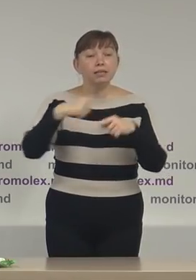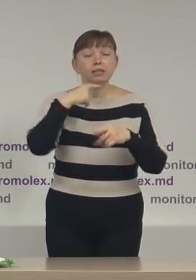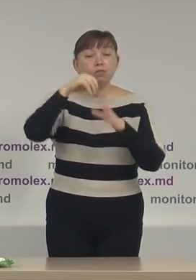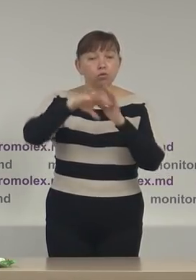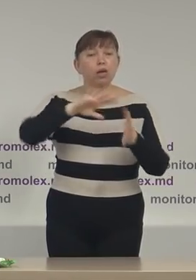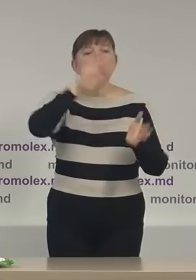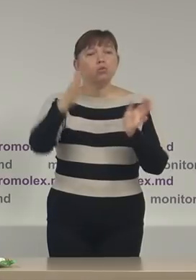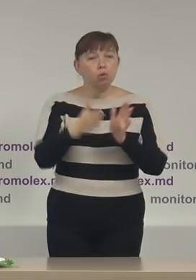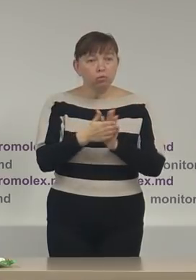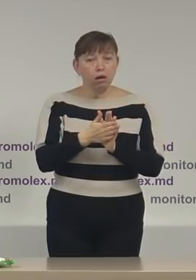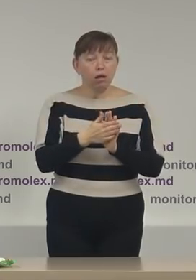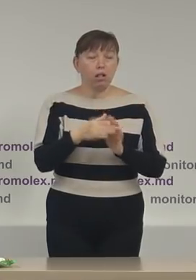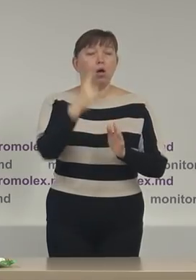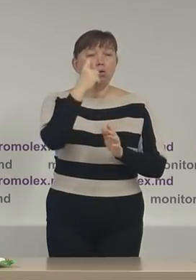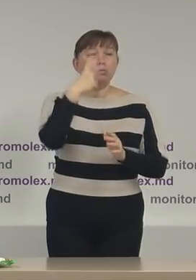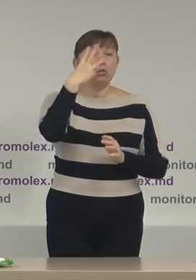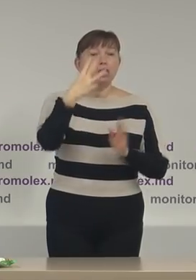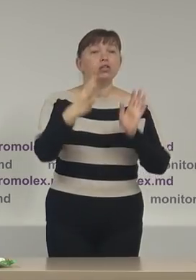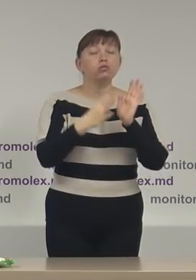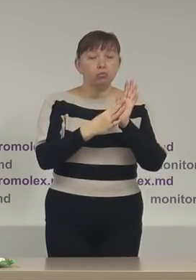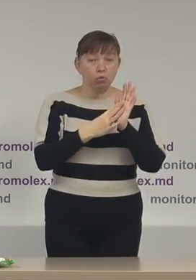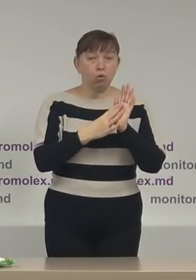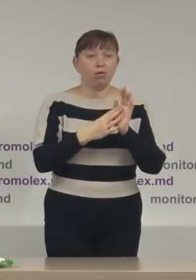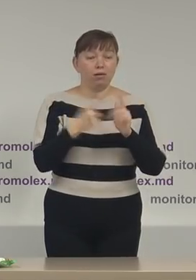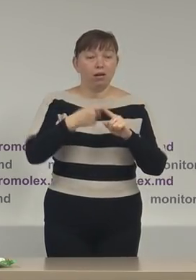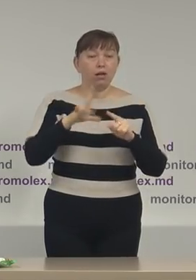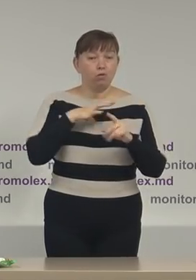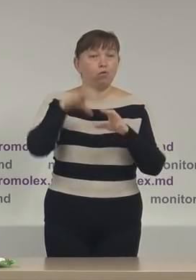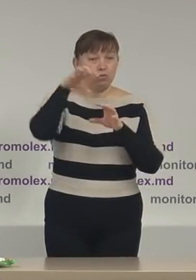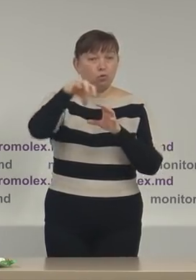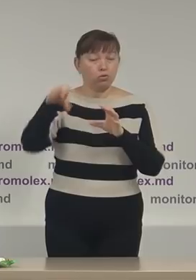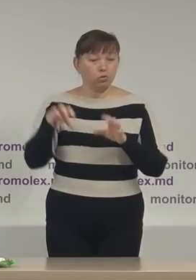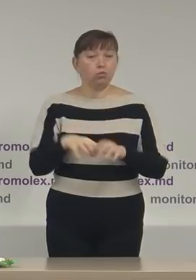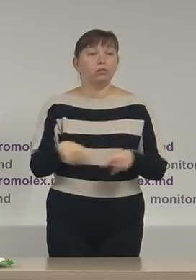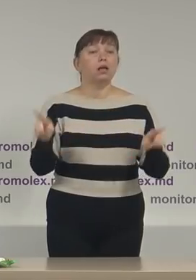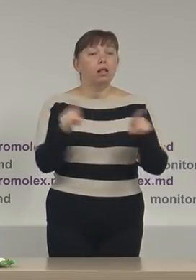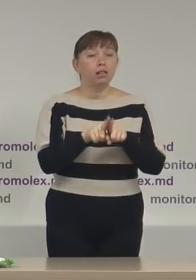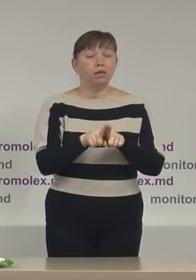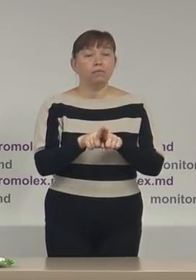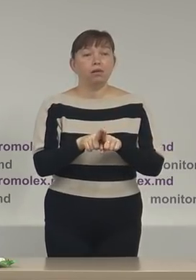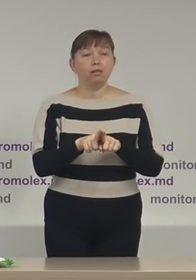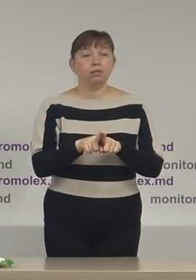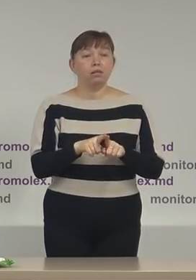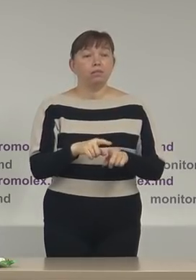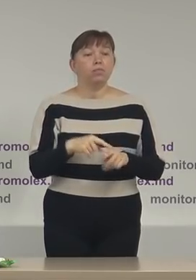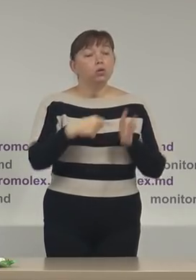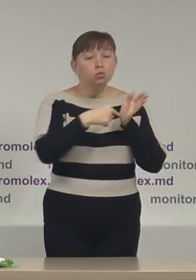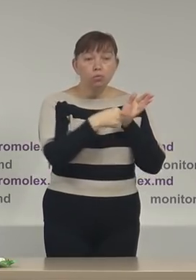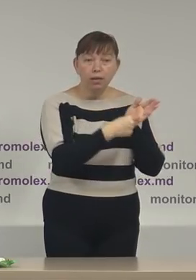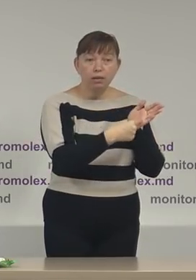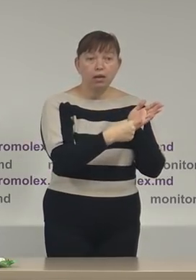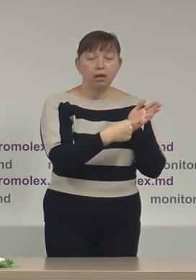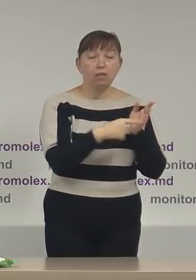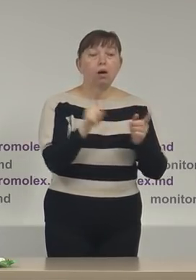din totalul 139 constituite. La fel, subliniem